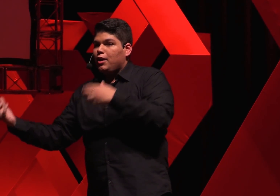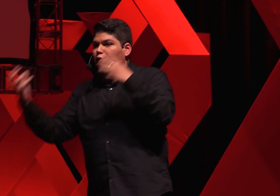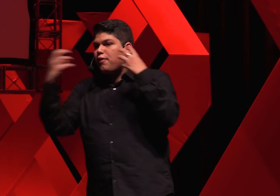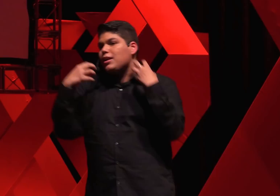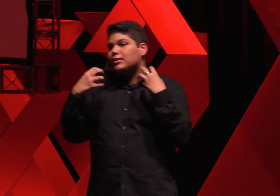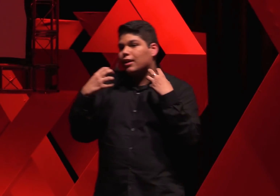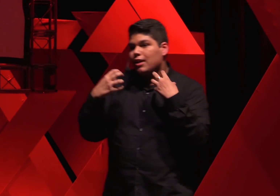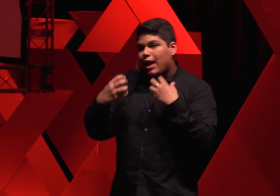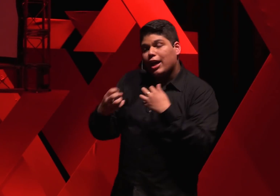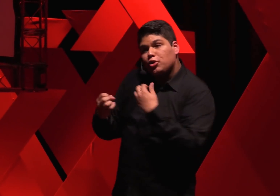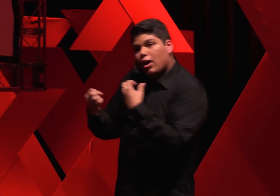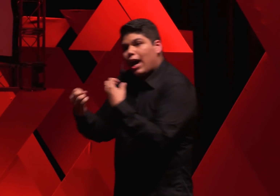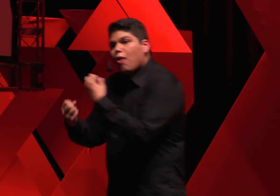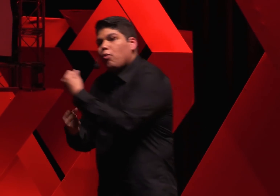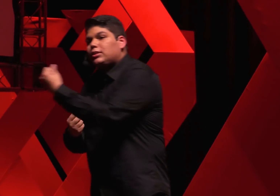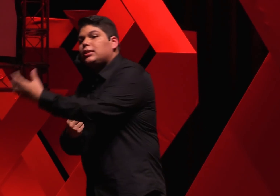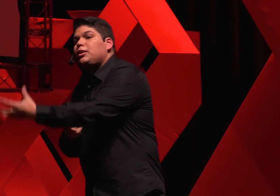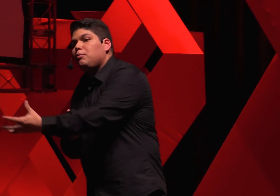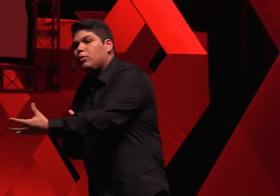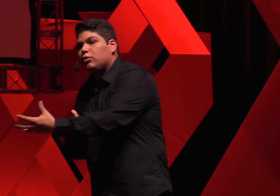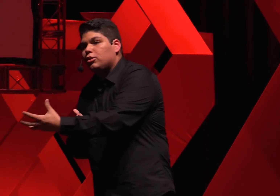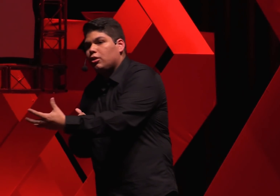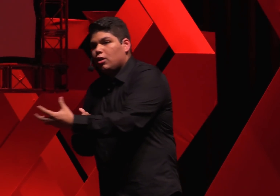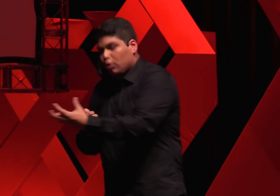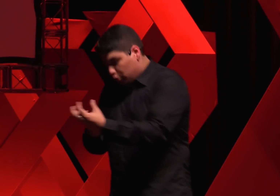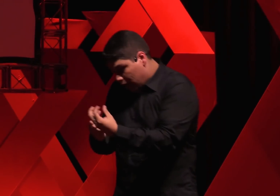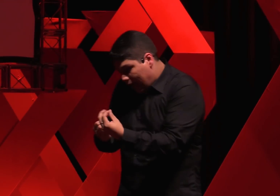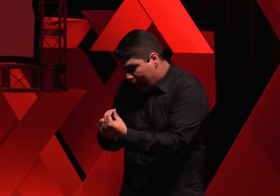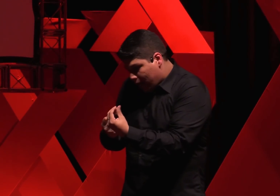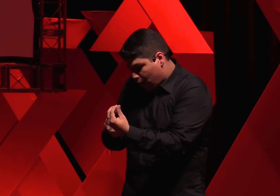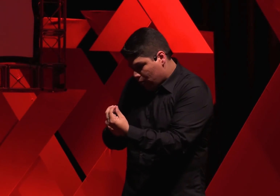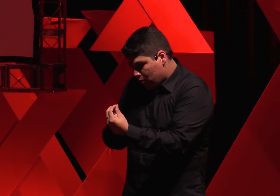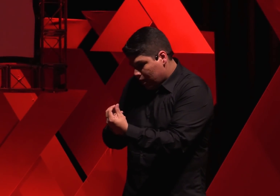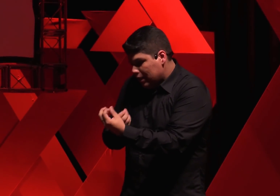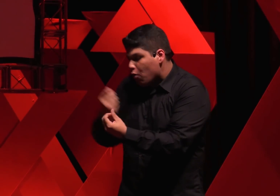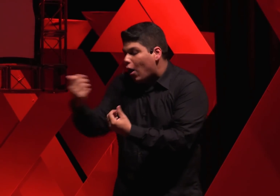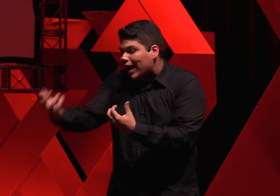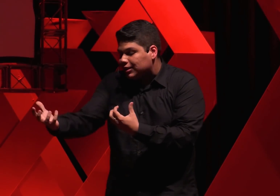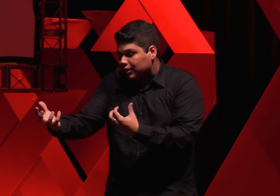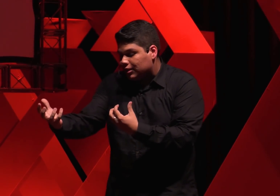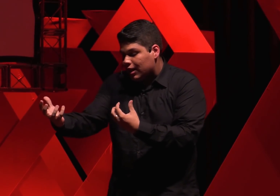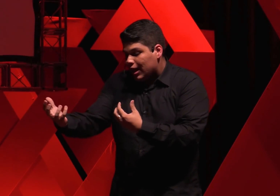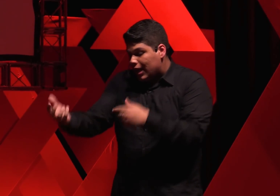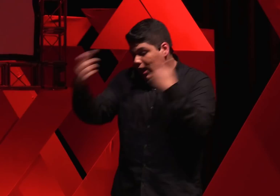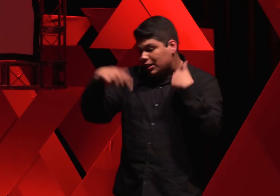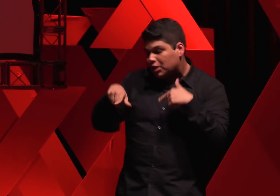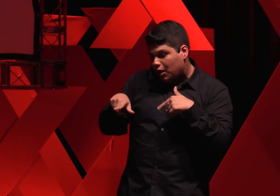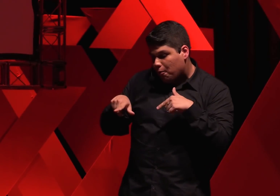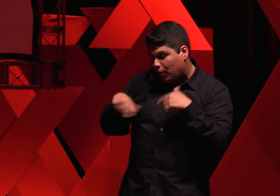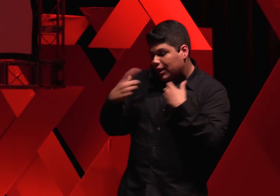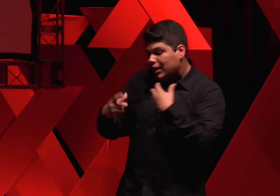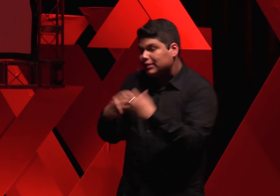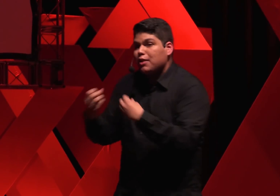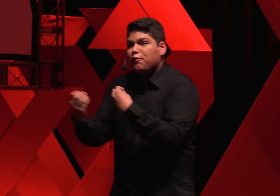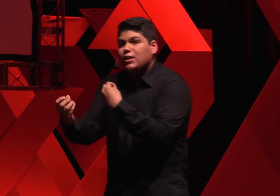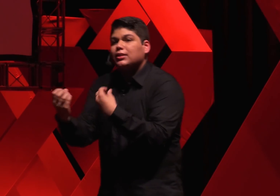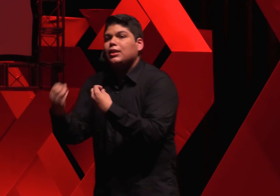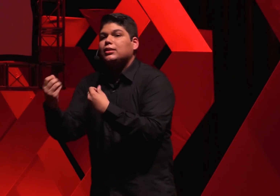Infância é jogar com símbolos, jogar com linguagens e religião poderia ser infância nesse